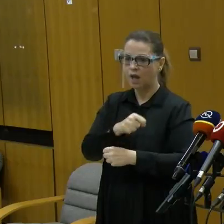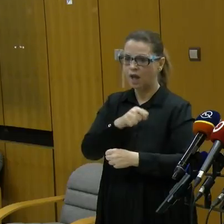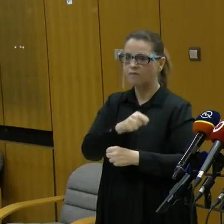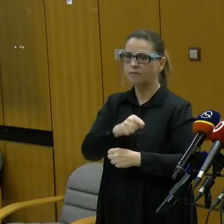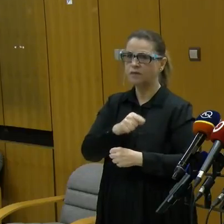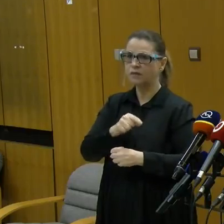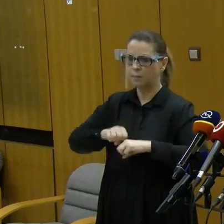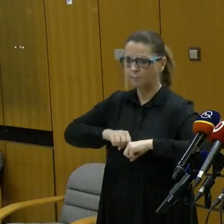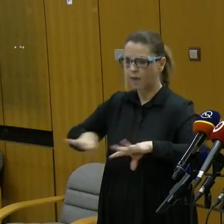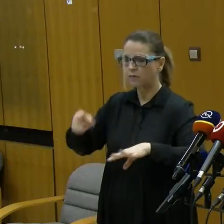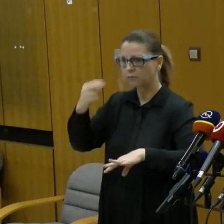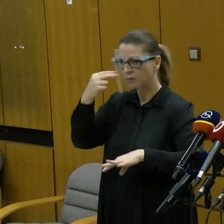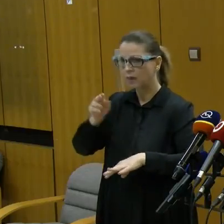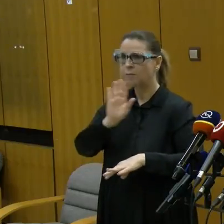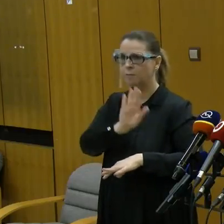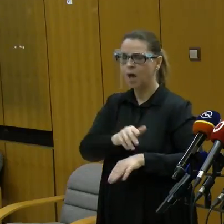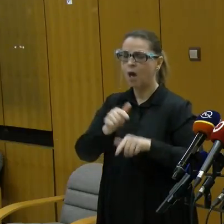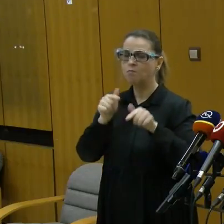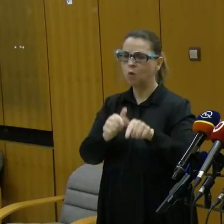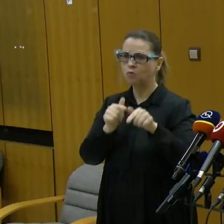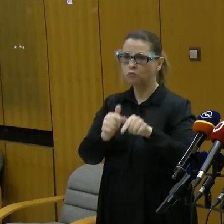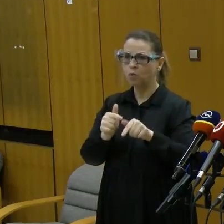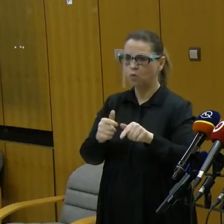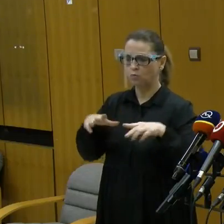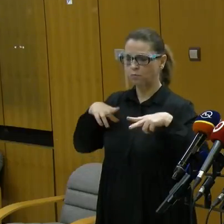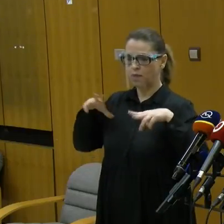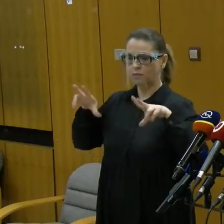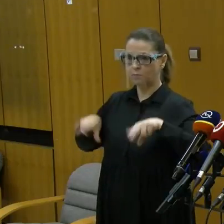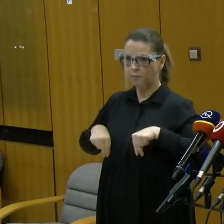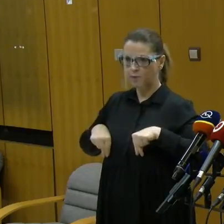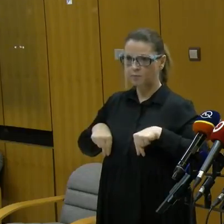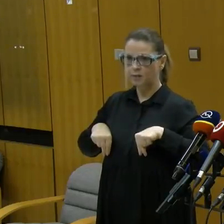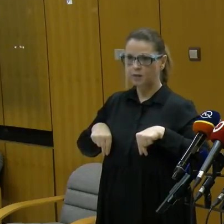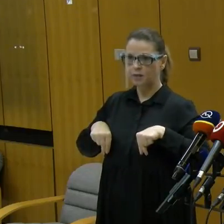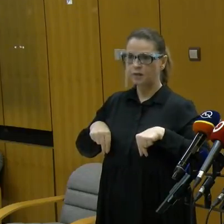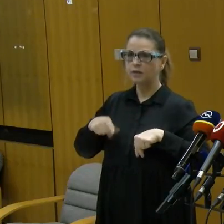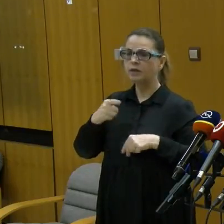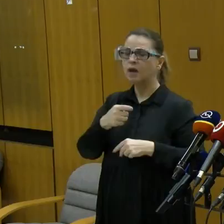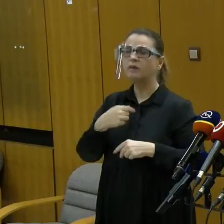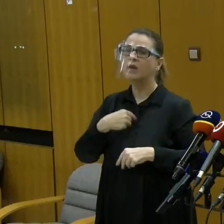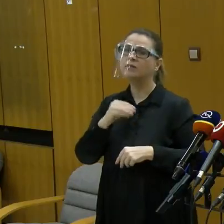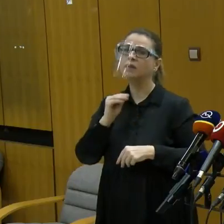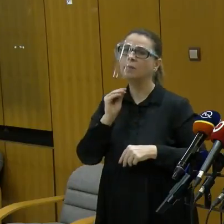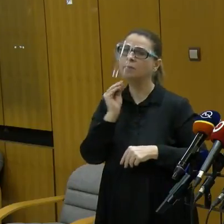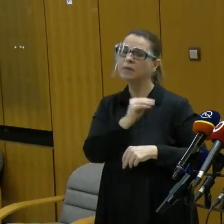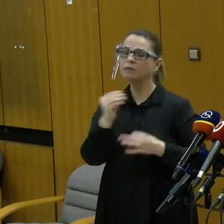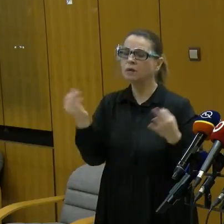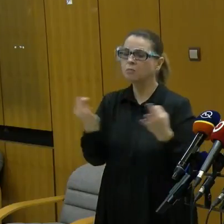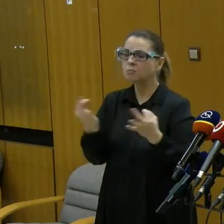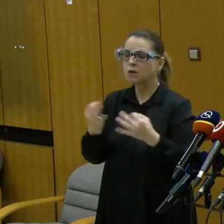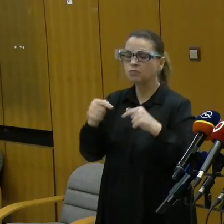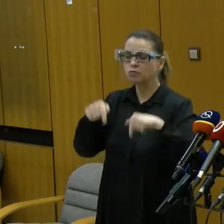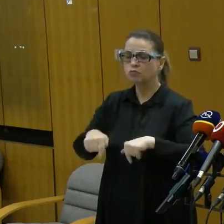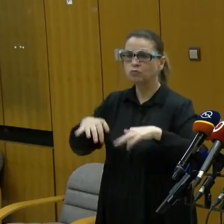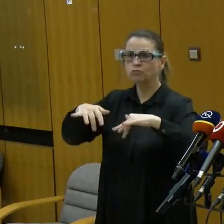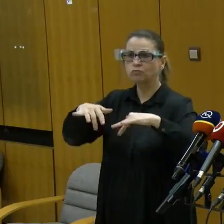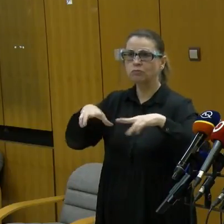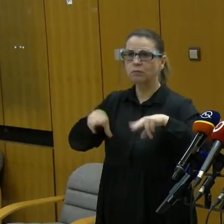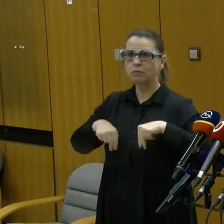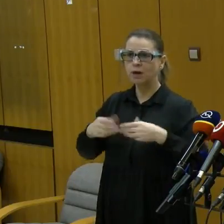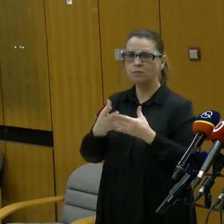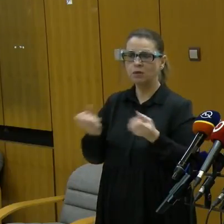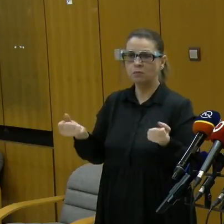všetkému, zmenilo sa niečo po výkende? Momentálne, kde je pán premier? Prečo to neinformuje si vám? Ako výmáte to, že vláda